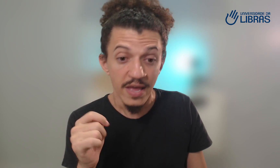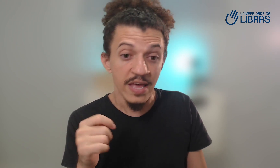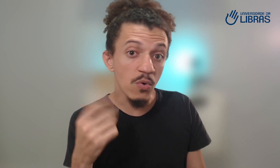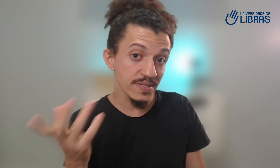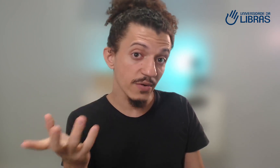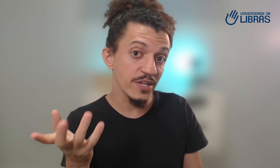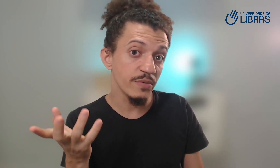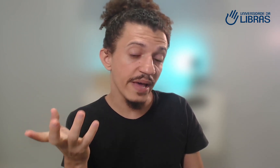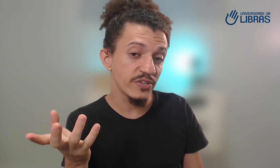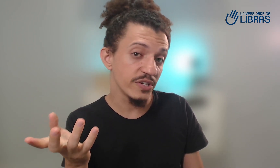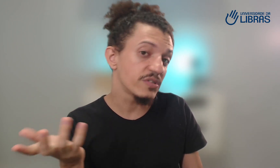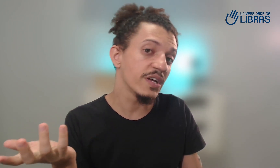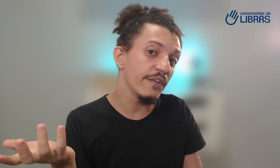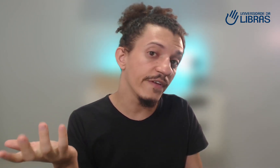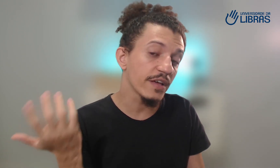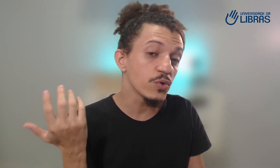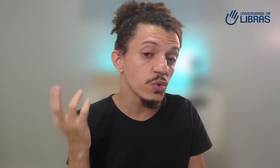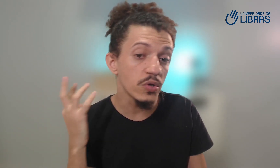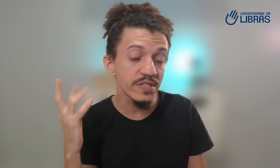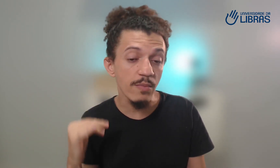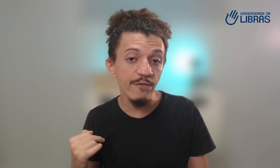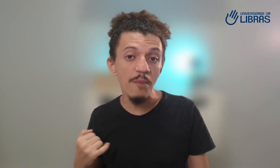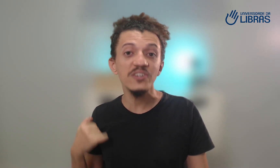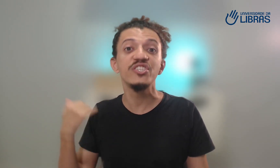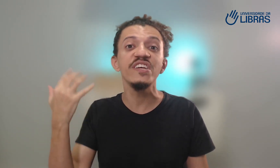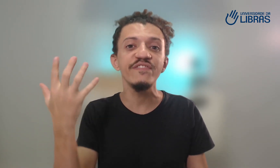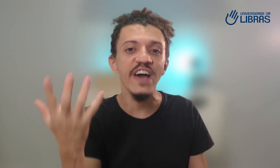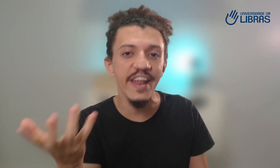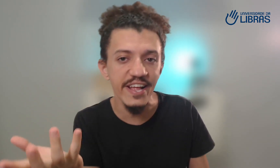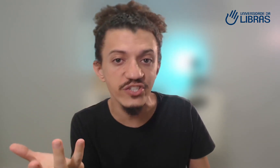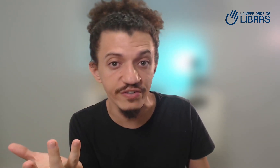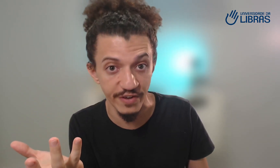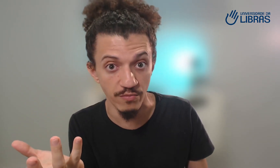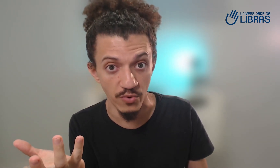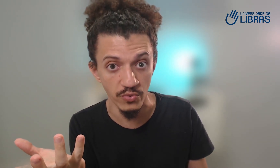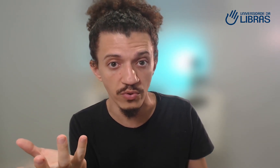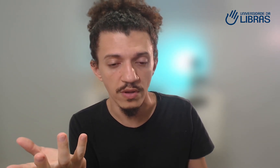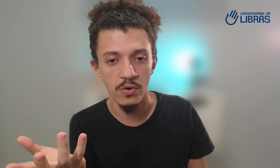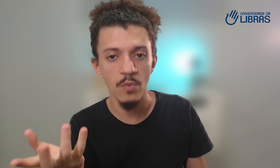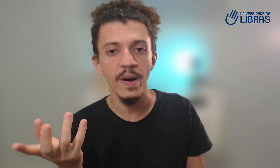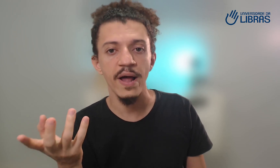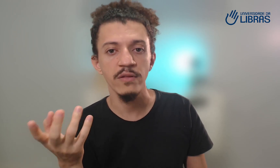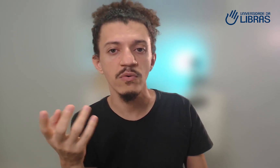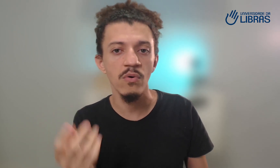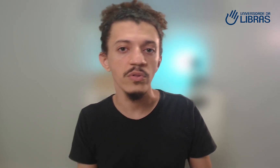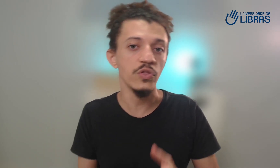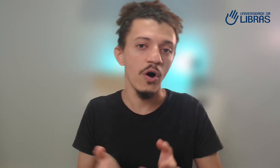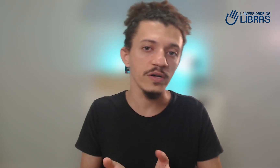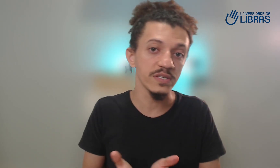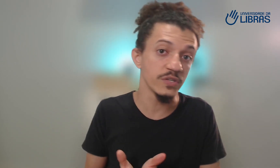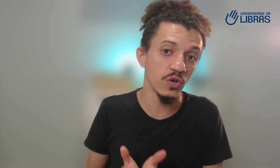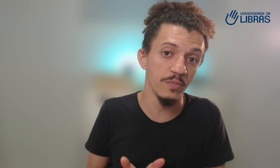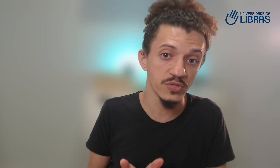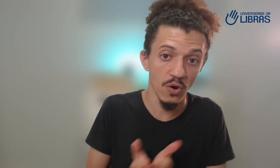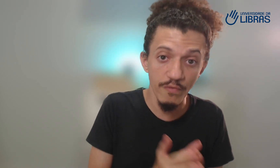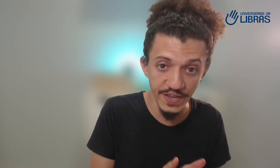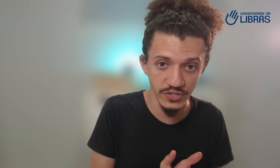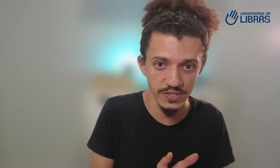E, consequentemente, isso significa que os surdos têm uma forma diferente de ver o mundo comparado com nós que somos ouvintes.